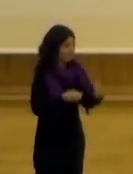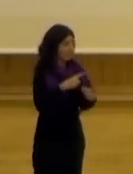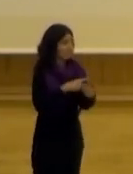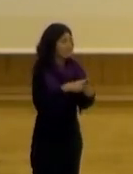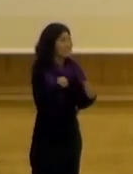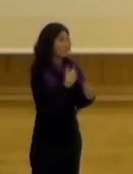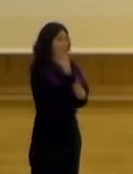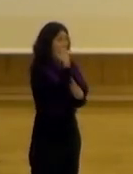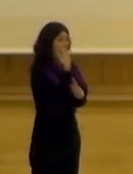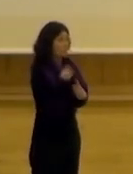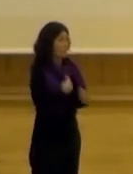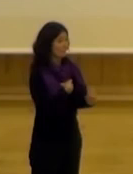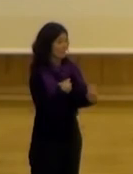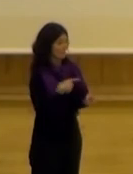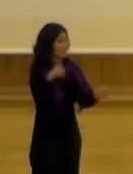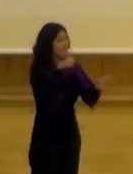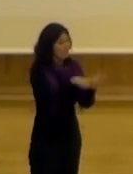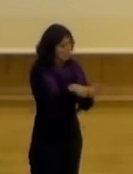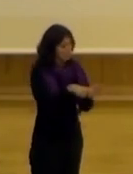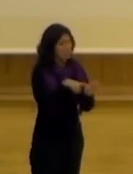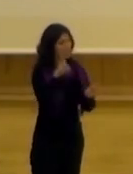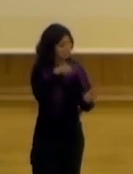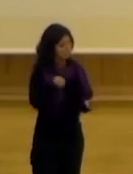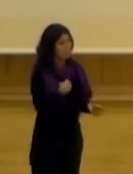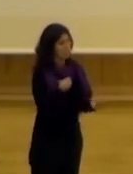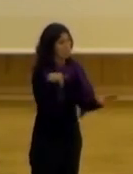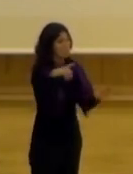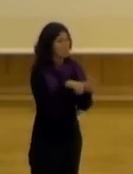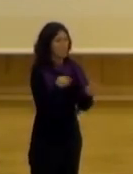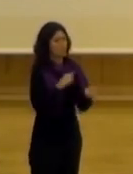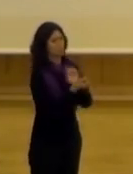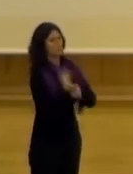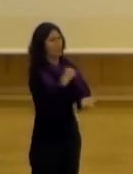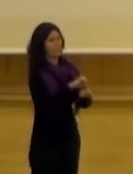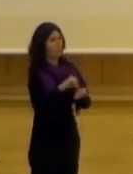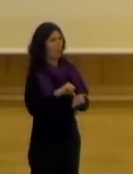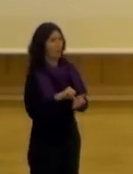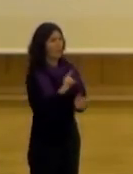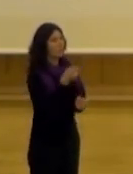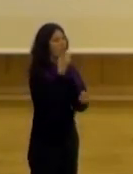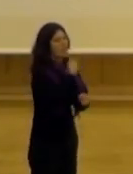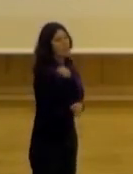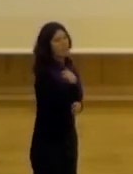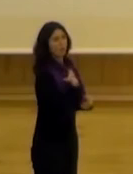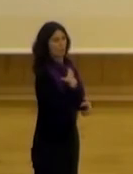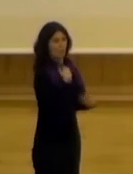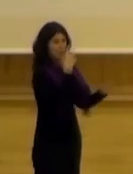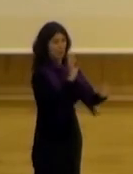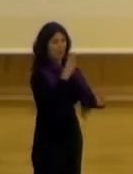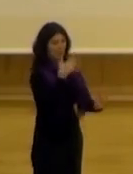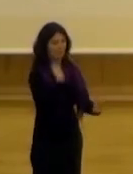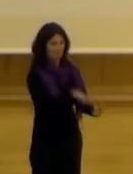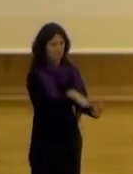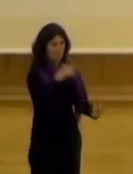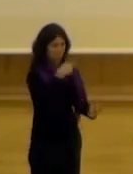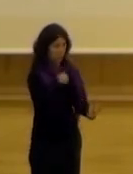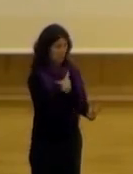perfil bajo hubo una funcionaria que participaba que sabíamos que era funcionaria pero decía que era ciudadana no le dijo a su equipo que era funcionaria justamente por este miedo a